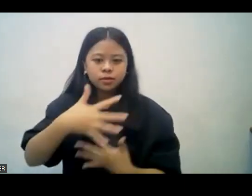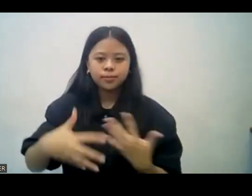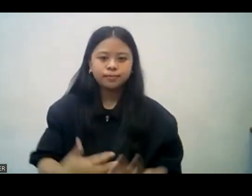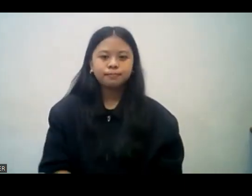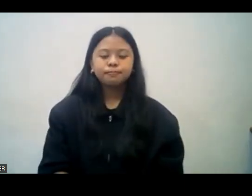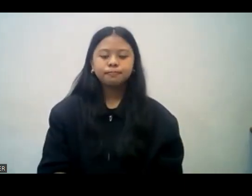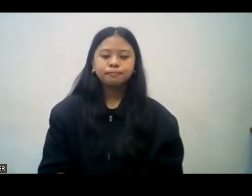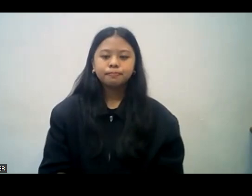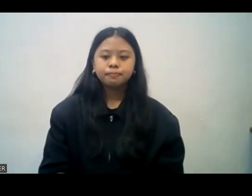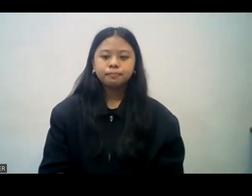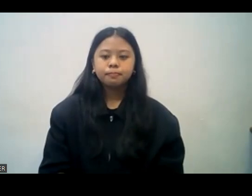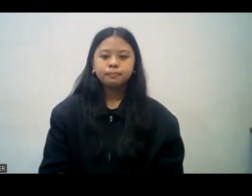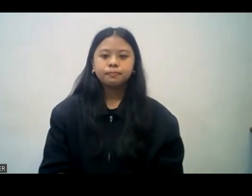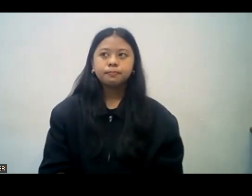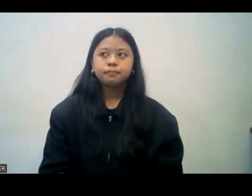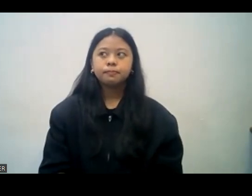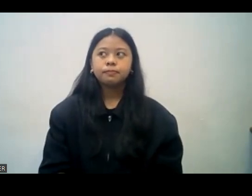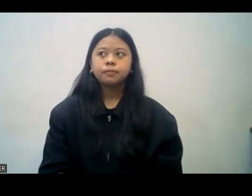Panginoon, ito rin po ay fellowship.